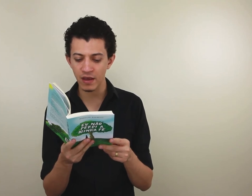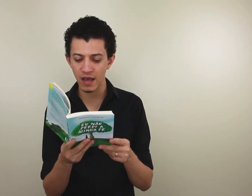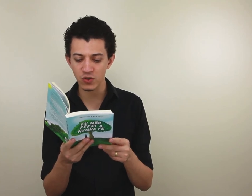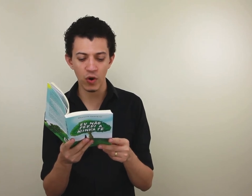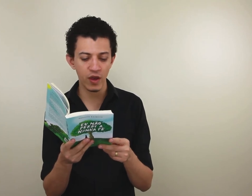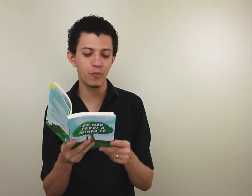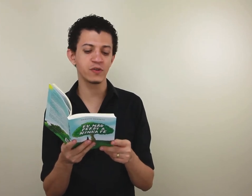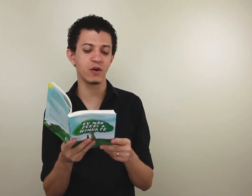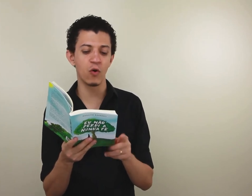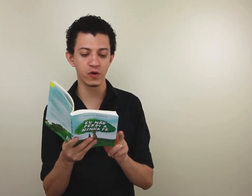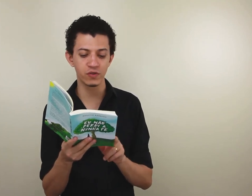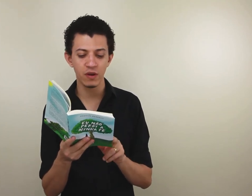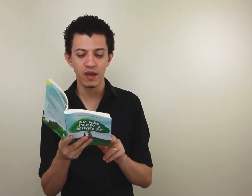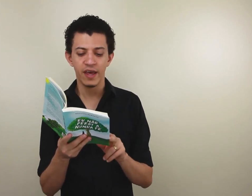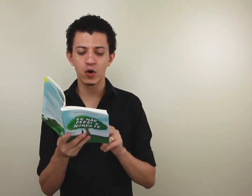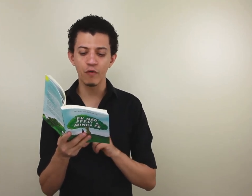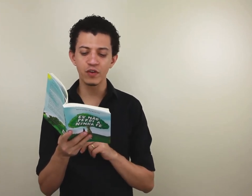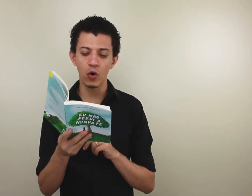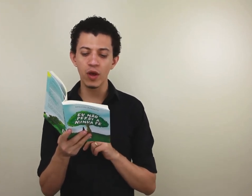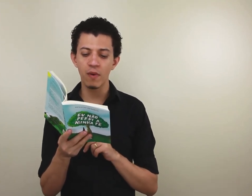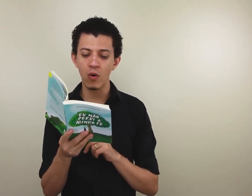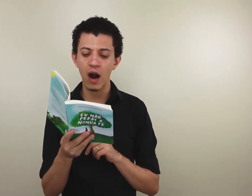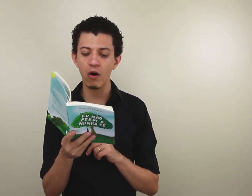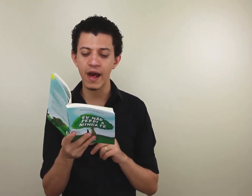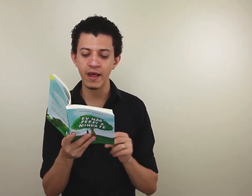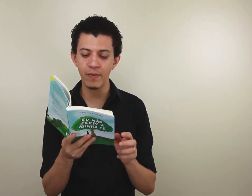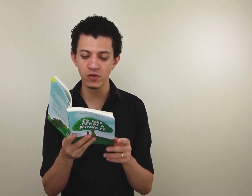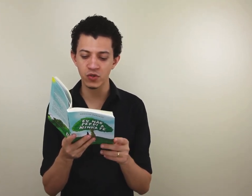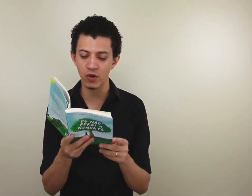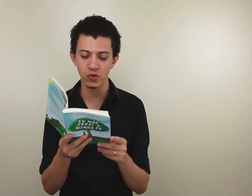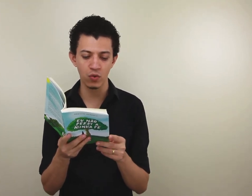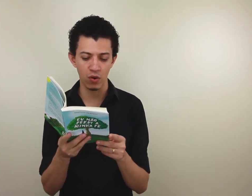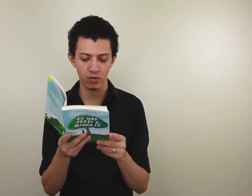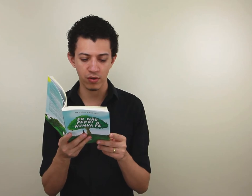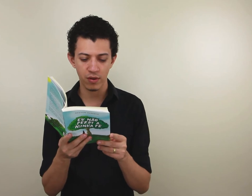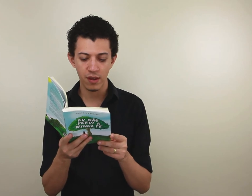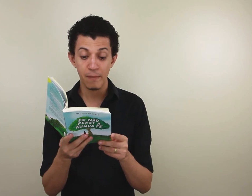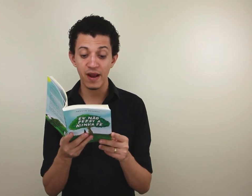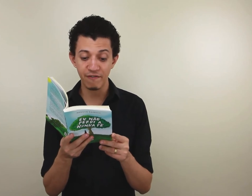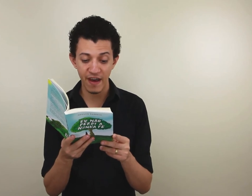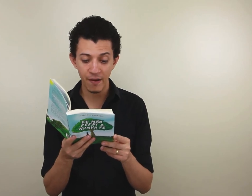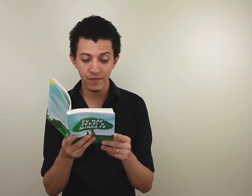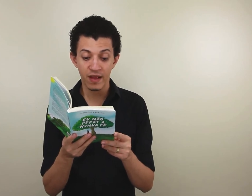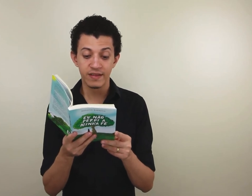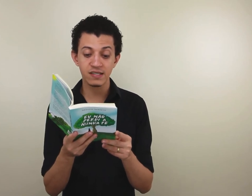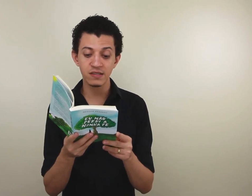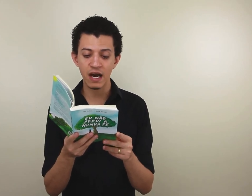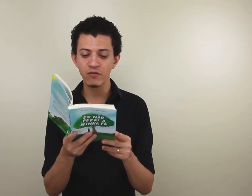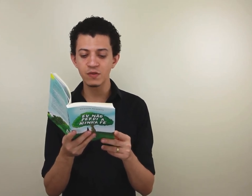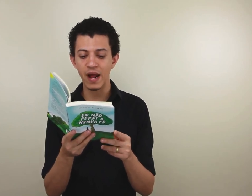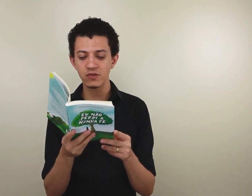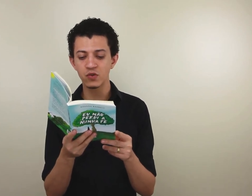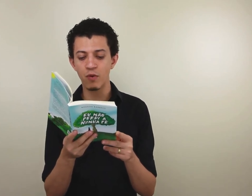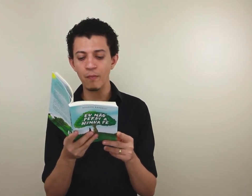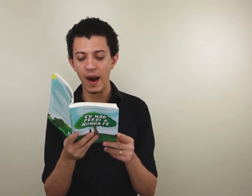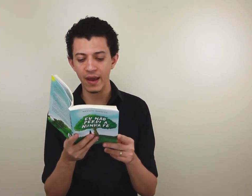escorriam por seu rosto e convidou o irmão a orarem pelos sonhos um do outro. Pela fé, descansavam nos braços do bom pai,